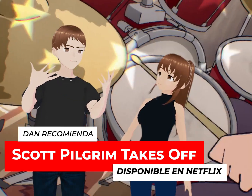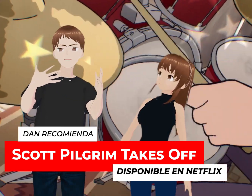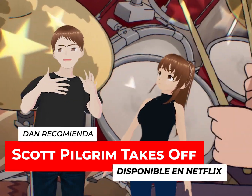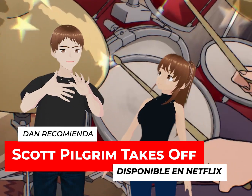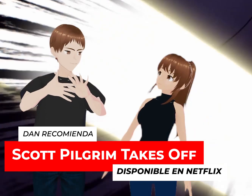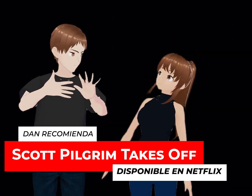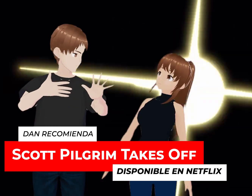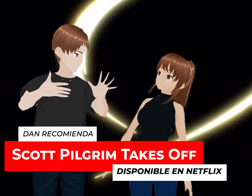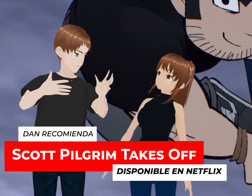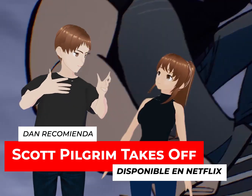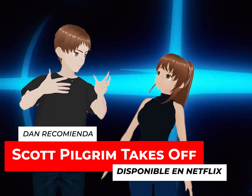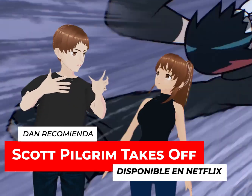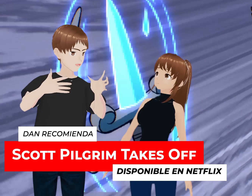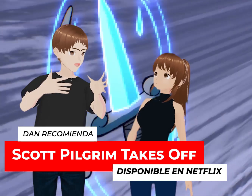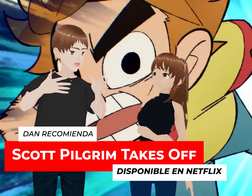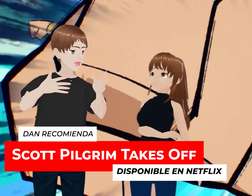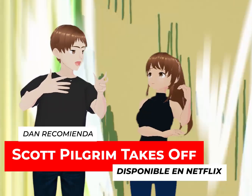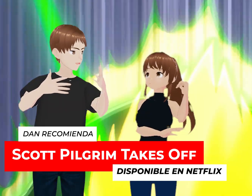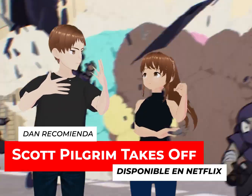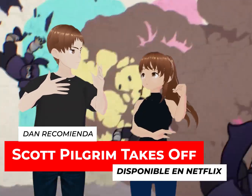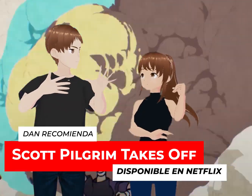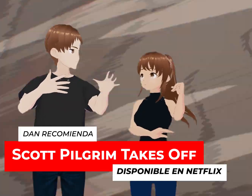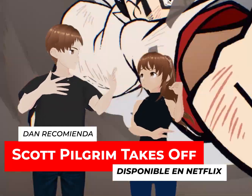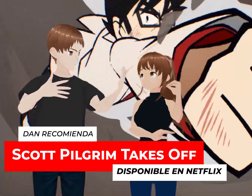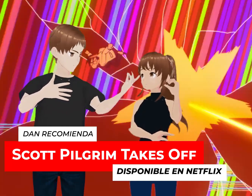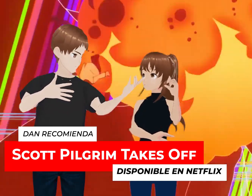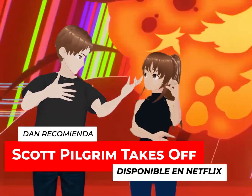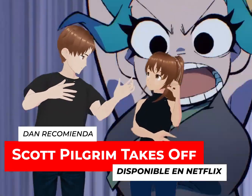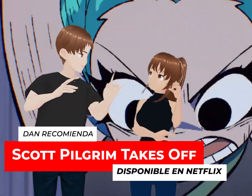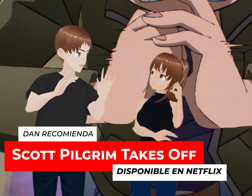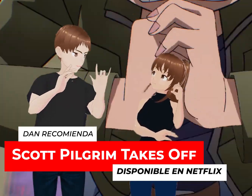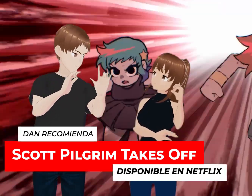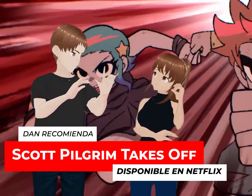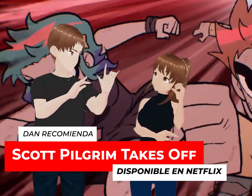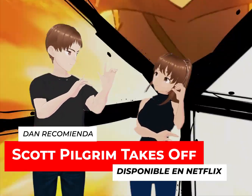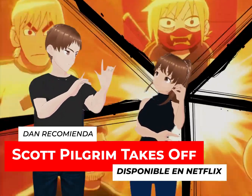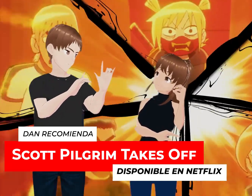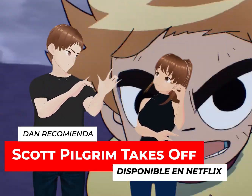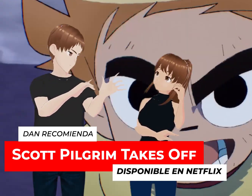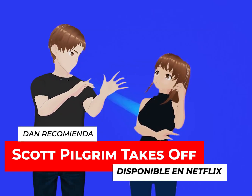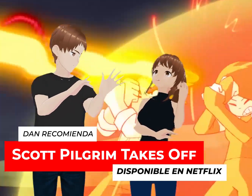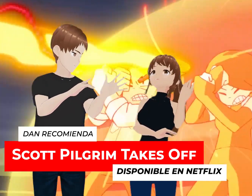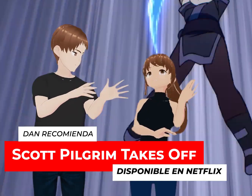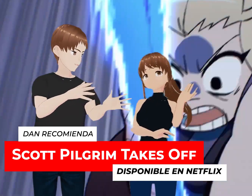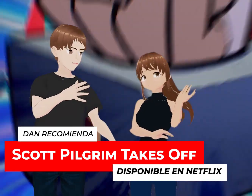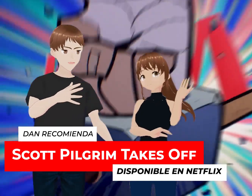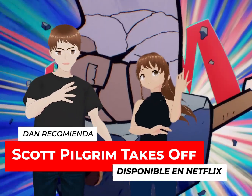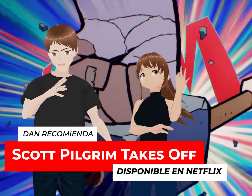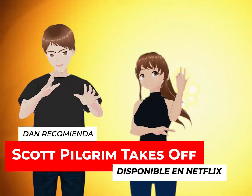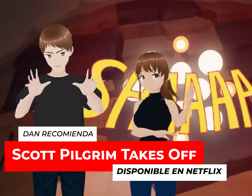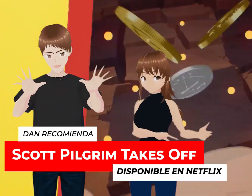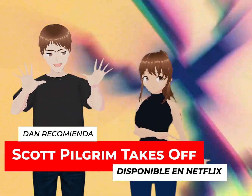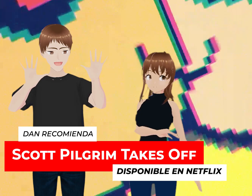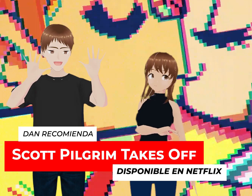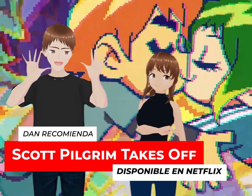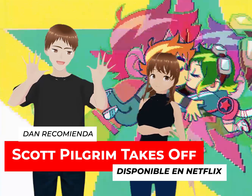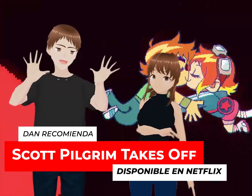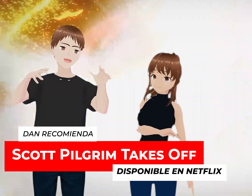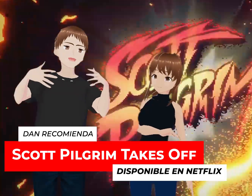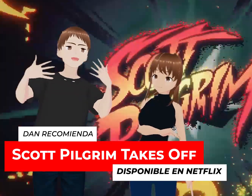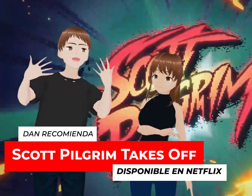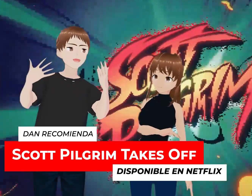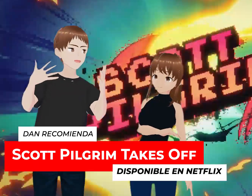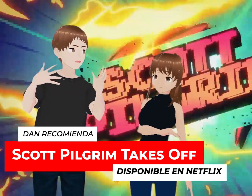cuentas se está utilizando lo que él adaptó, perdón, en la película, que es una adaptación de un cómic, precisamente, o todo ocurre en